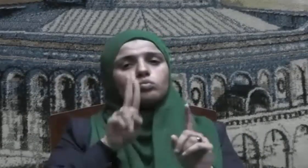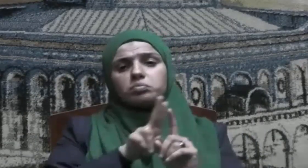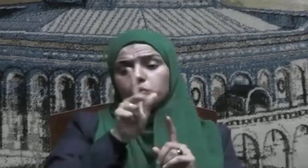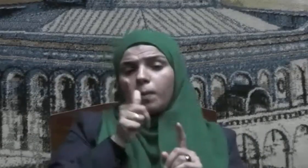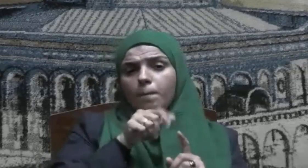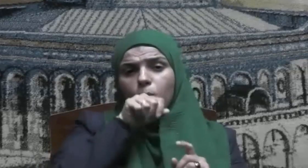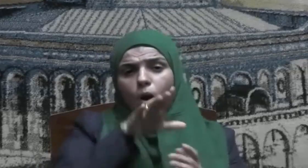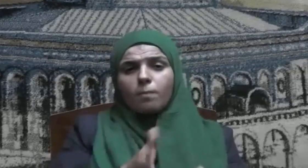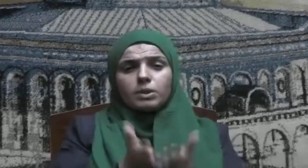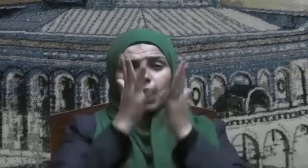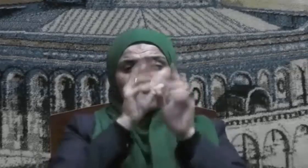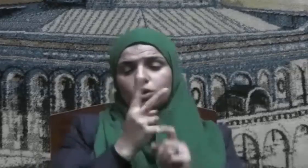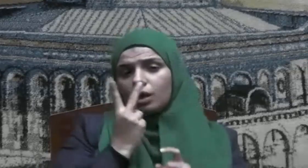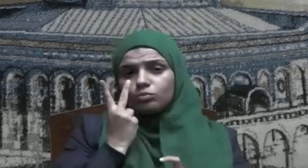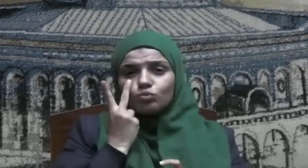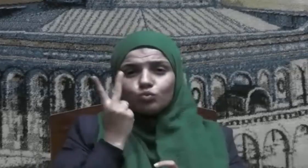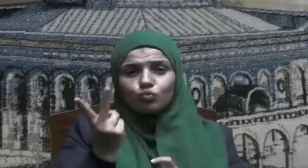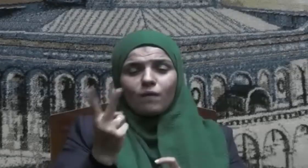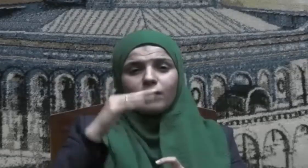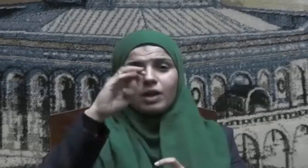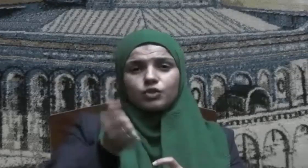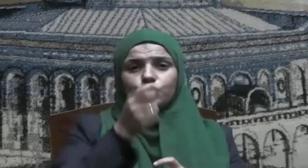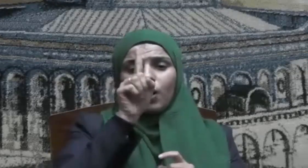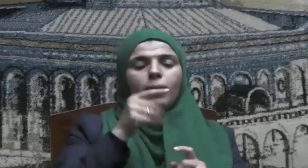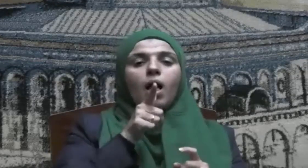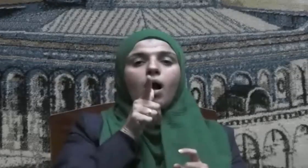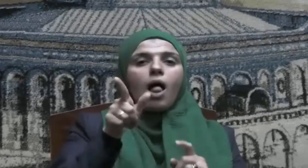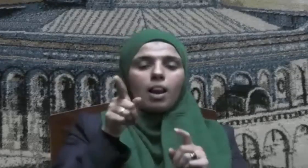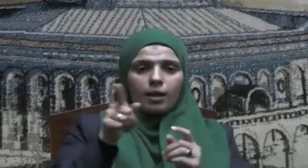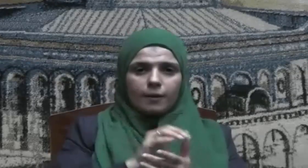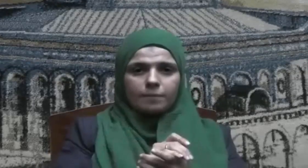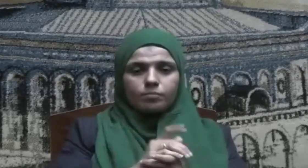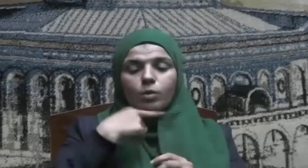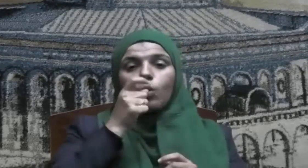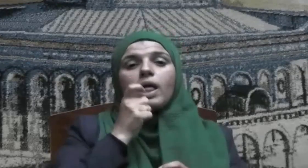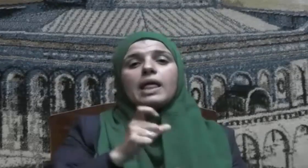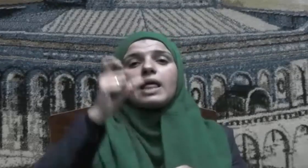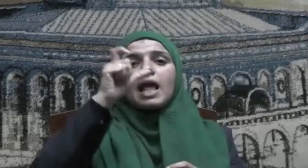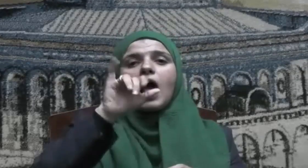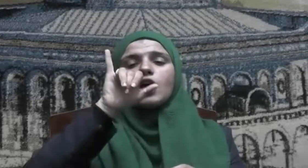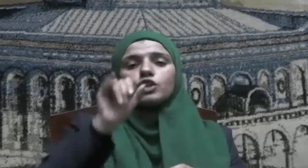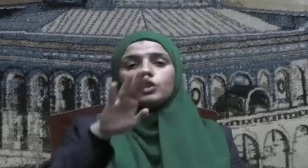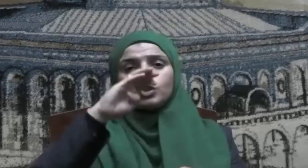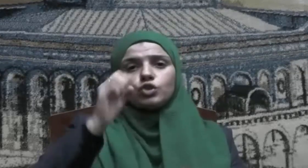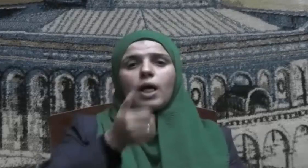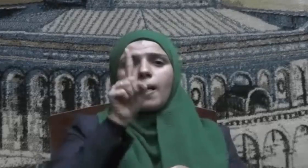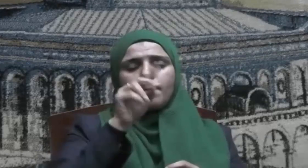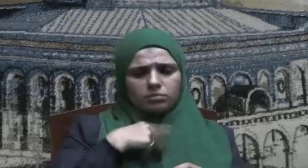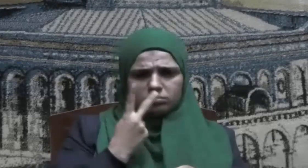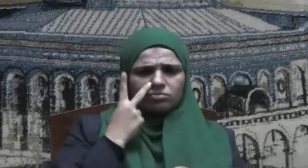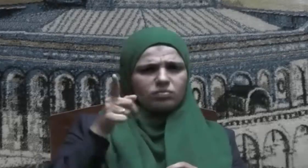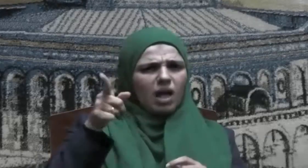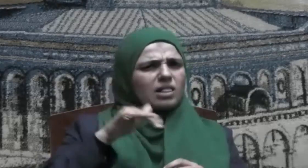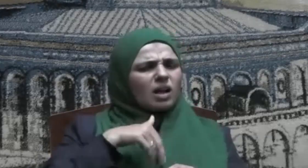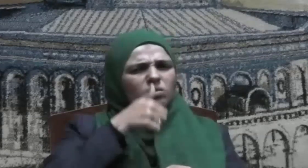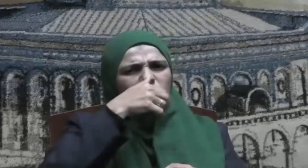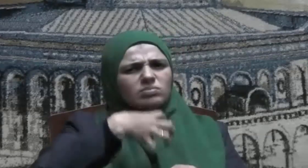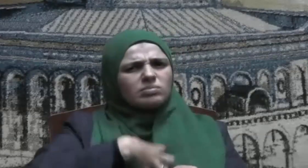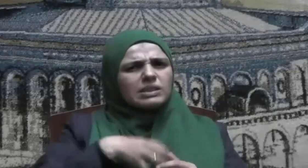صلى الله عليه وسلم وقال لي يا جنبر مالي عراكم كسرة قلت